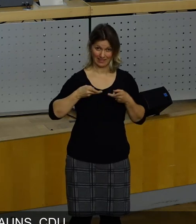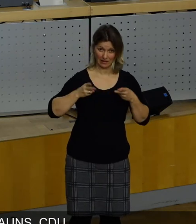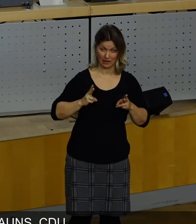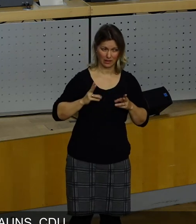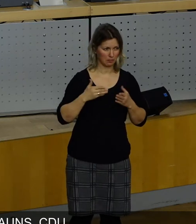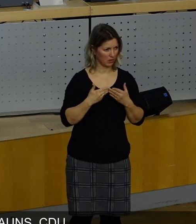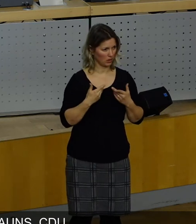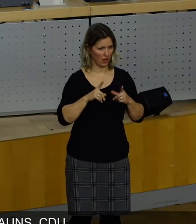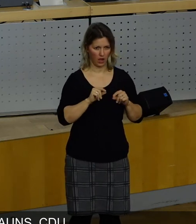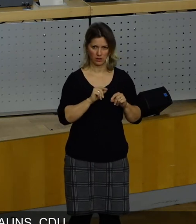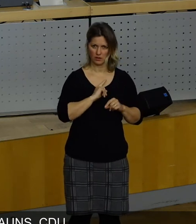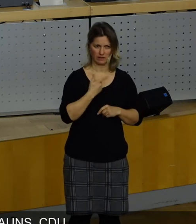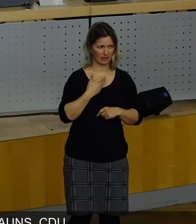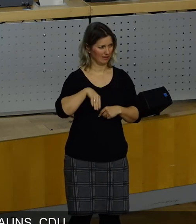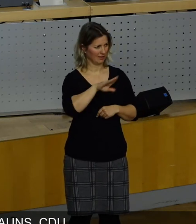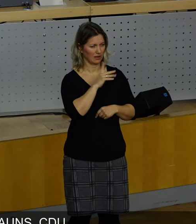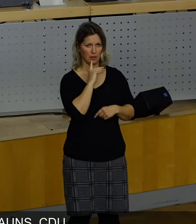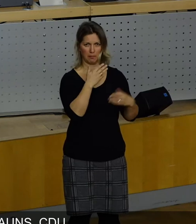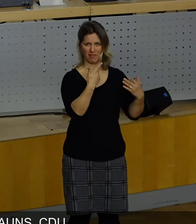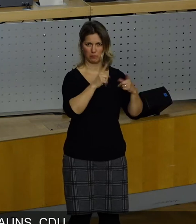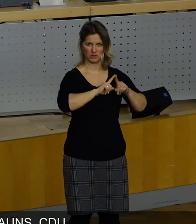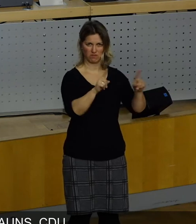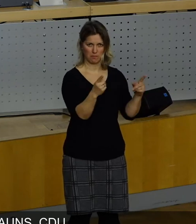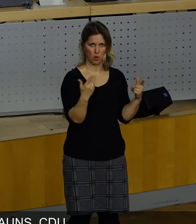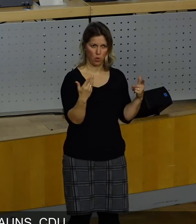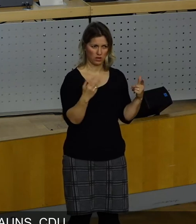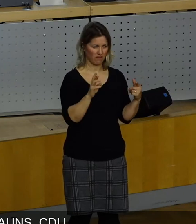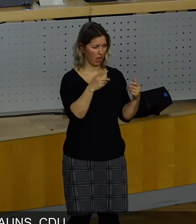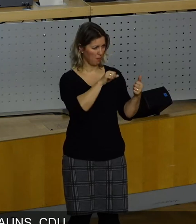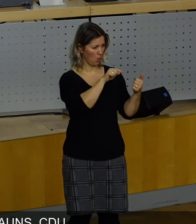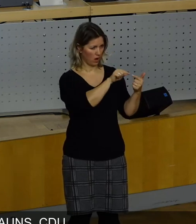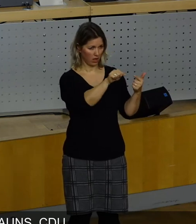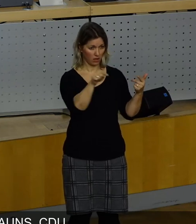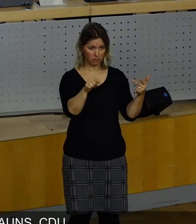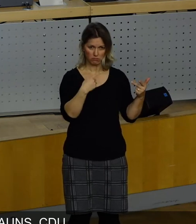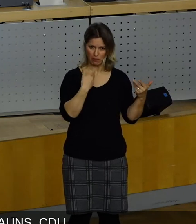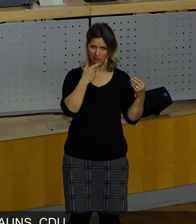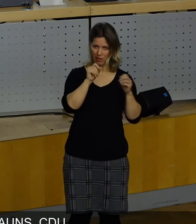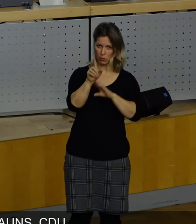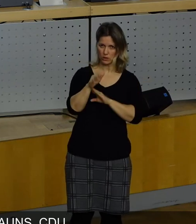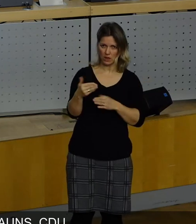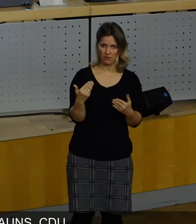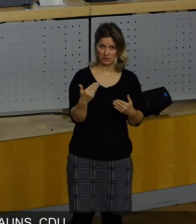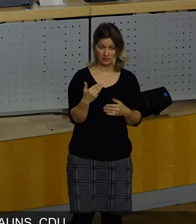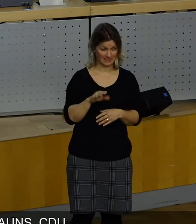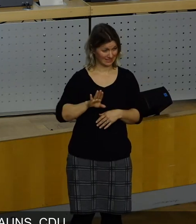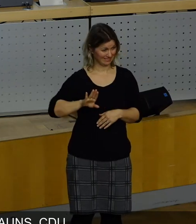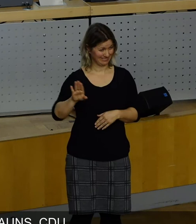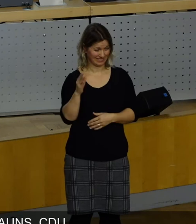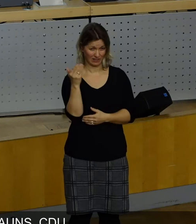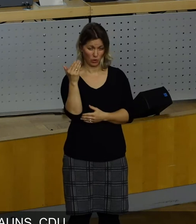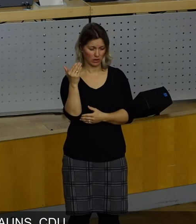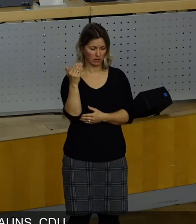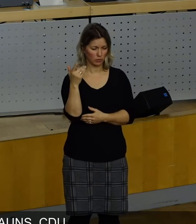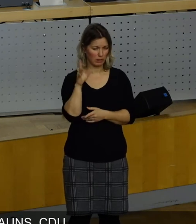Bewerbungsverbot von all denjenigen, die hier irgendwo in Betracht kommen. Wenn Ihr Vortrag auch nur mal